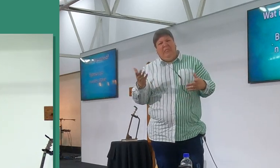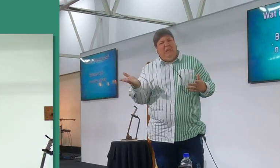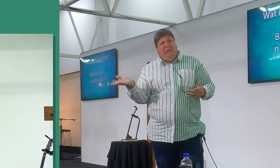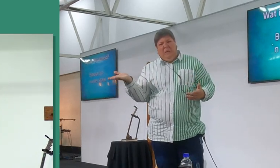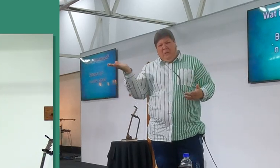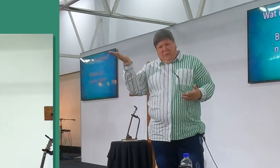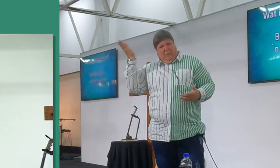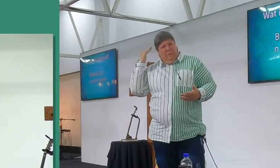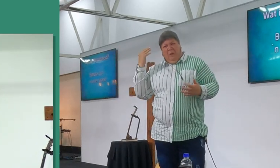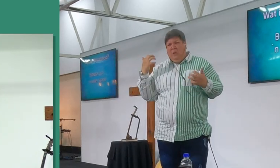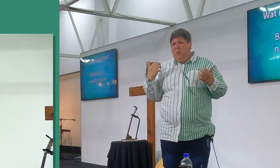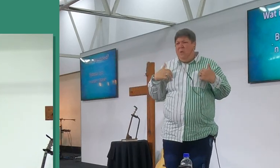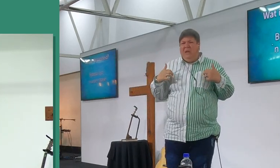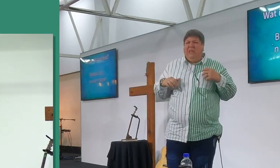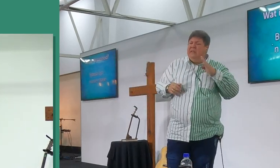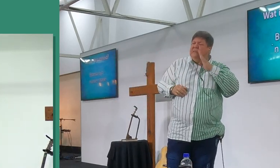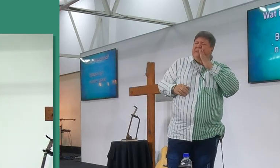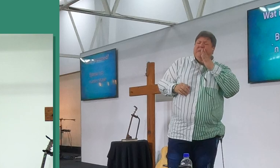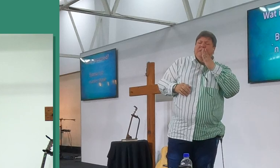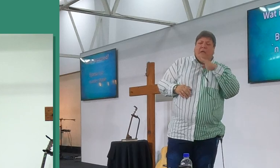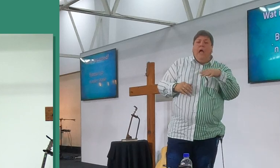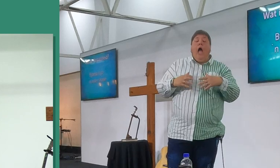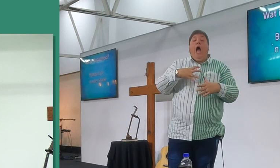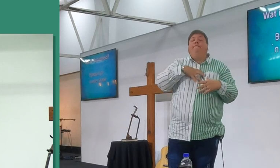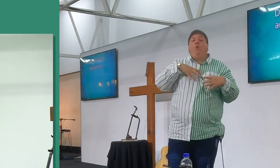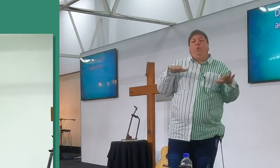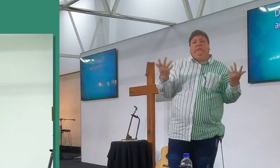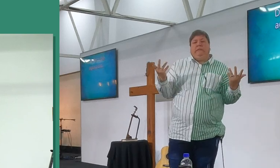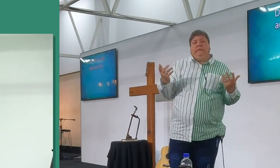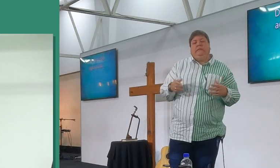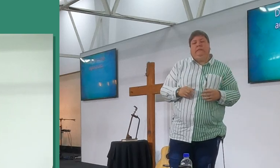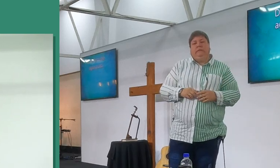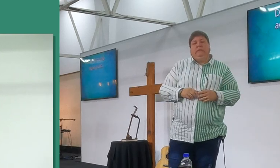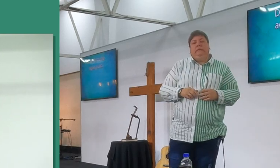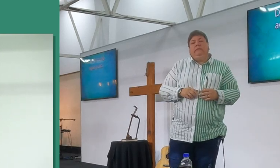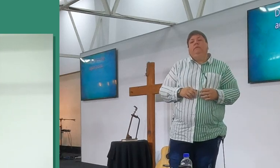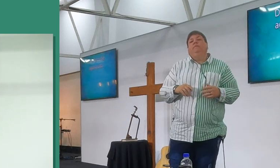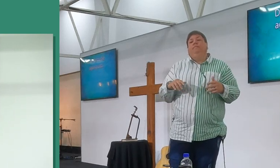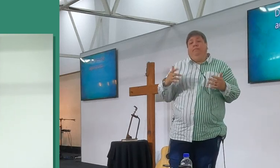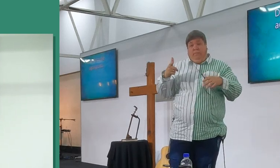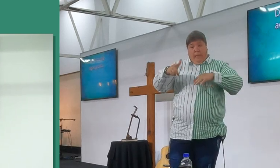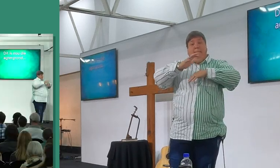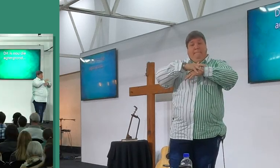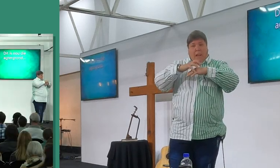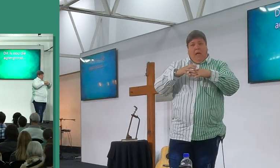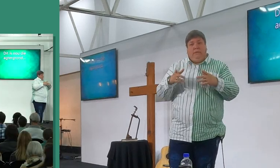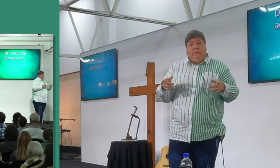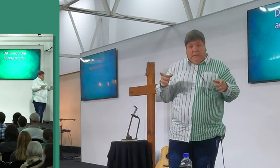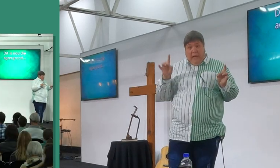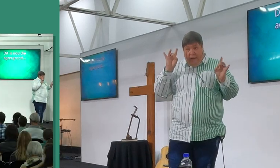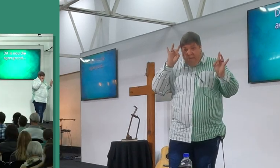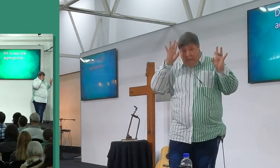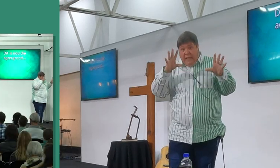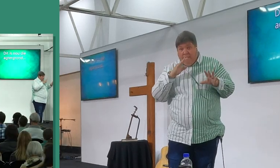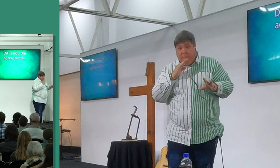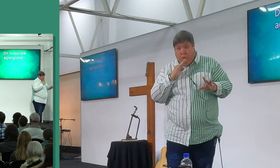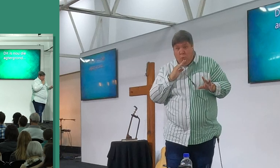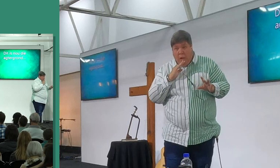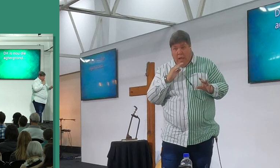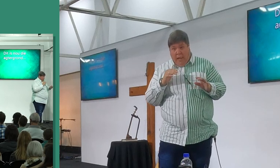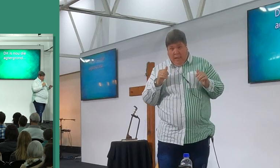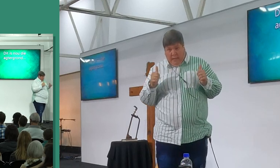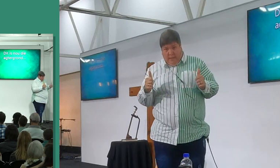boendo of gerechtigheid, het baie hoog geloop in die tijd, en dis om in die achtergrond, van my laatstheid, ok, voel jy hulle het die idee van my laatstheid,